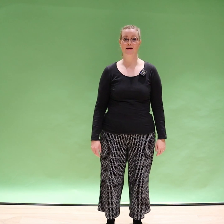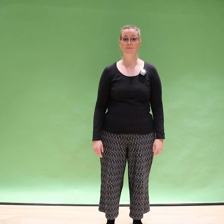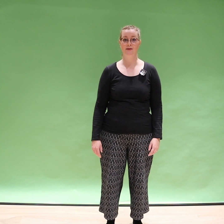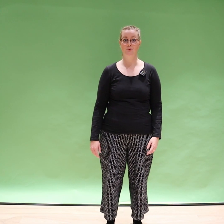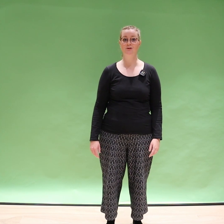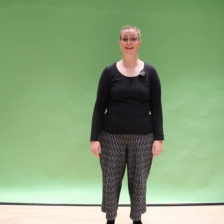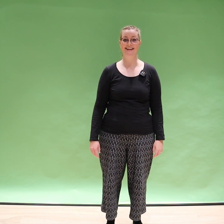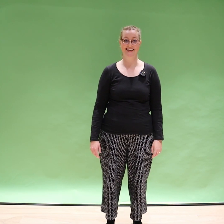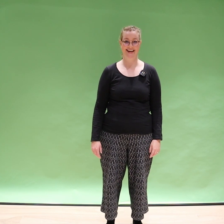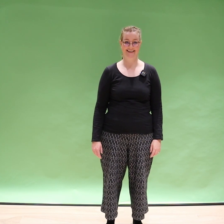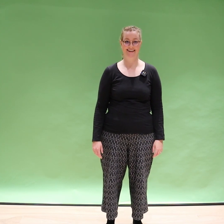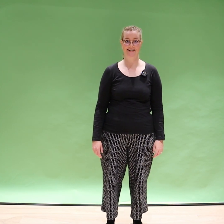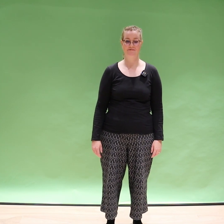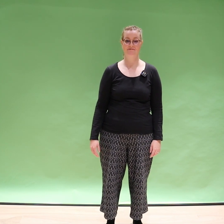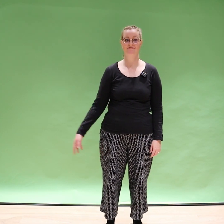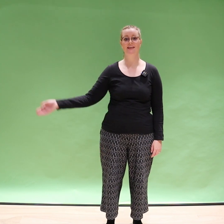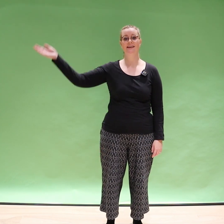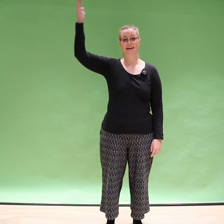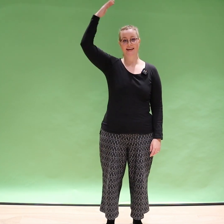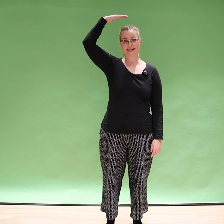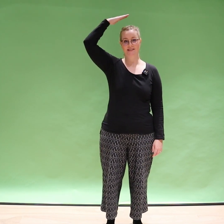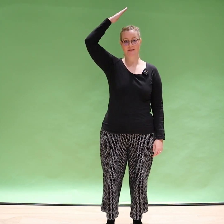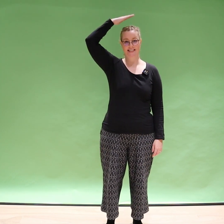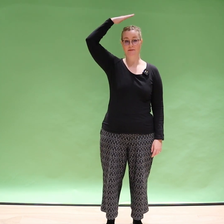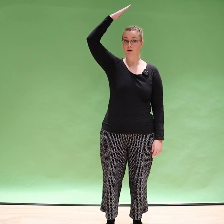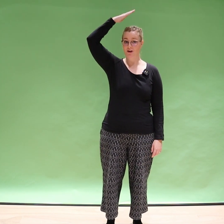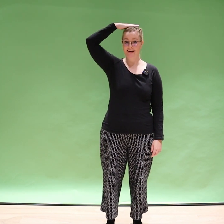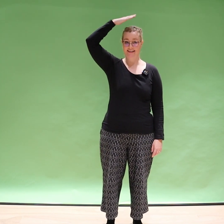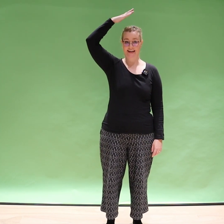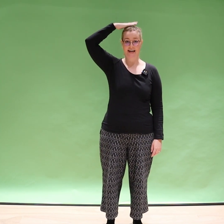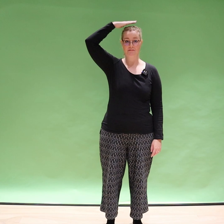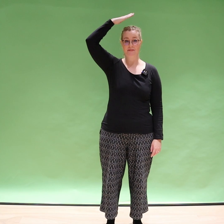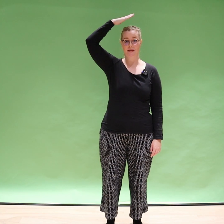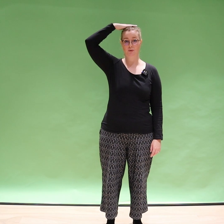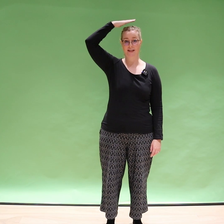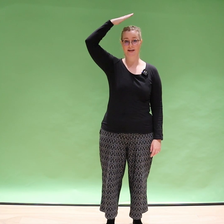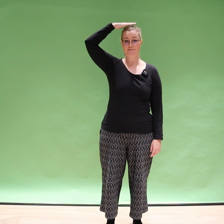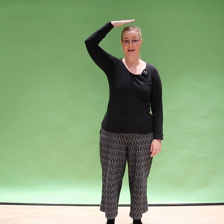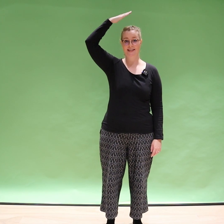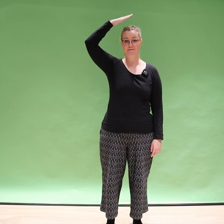yksi liike kerrallaan. Ensimmäisenä oikealla kädellä taputetaan päätä